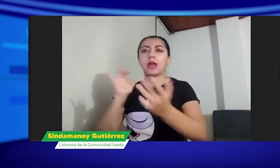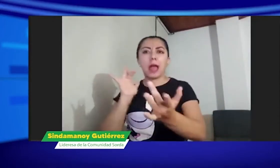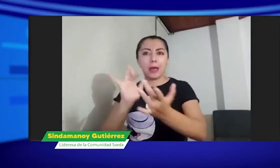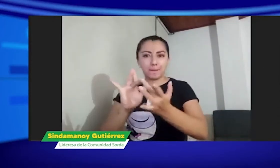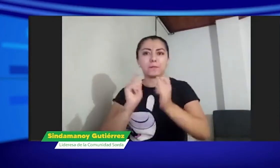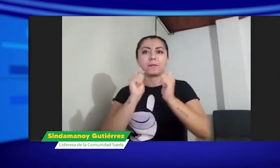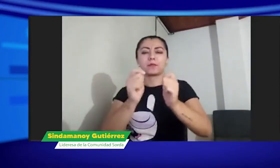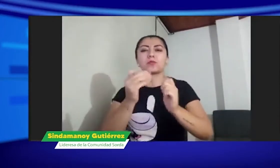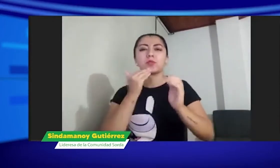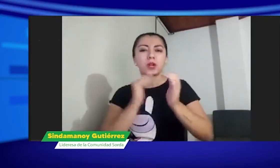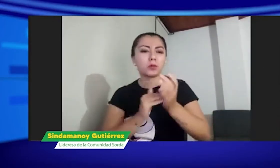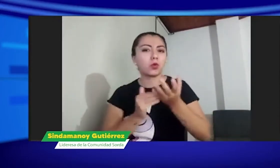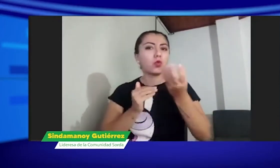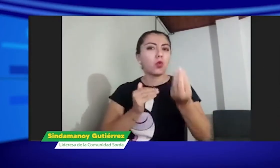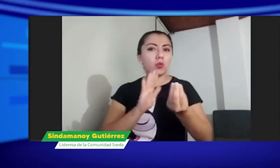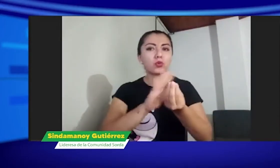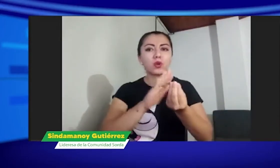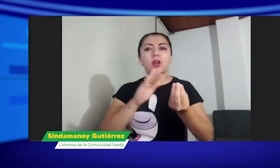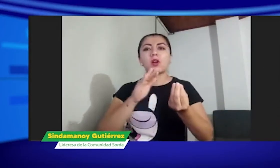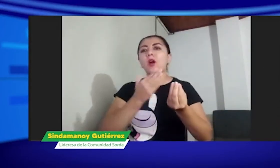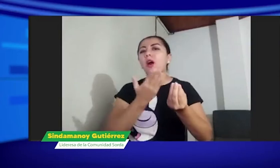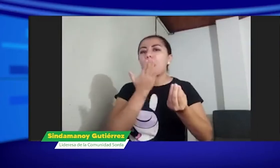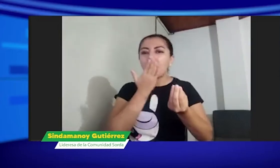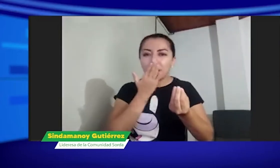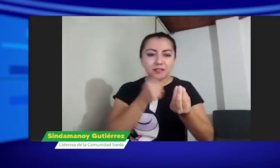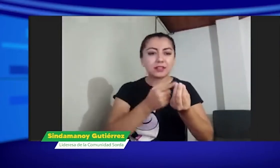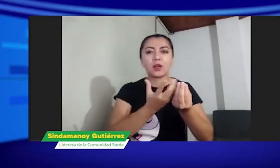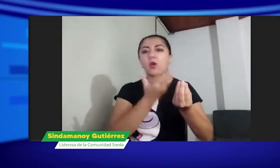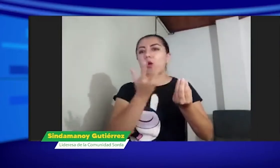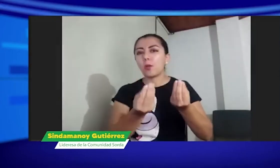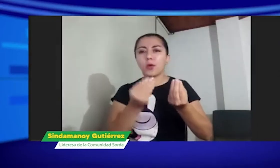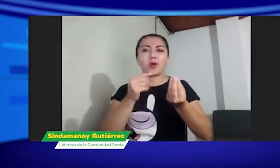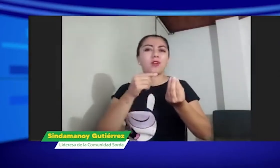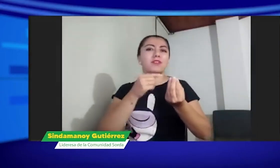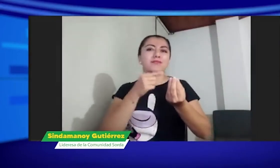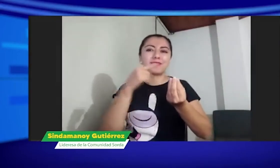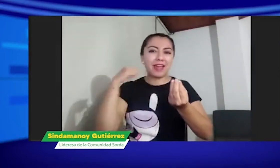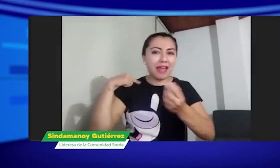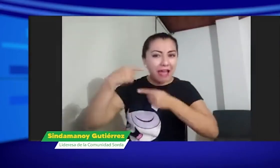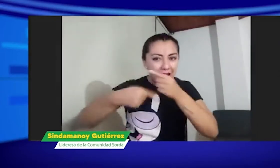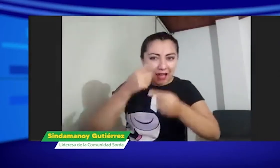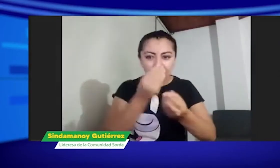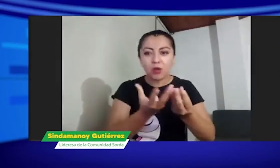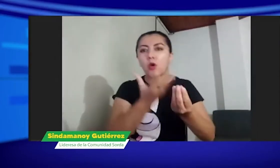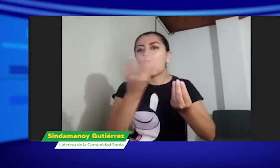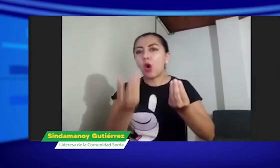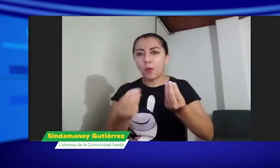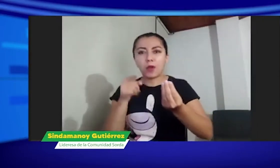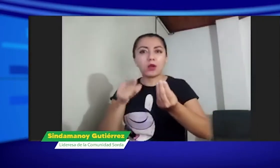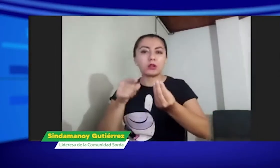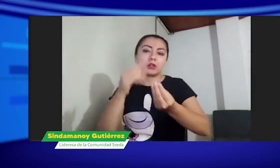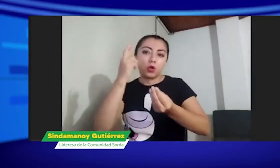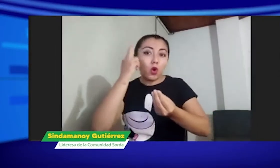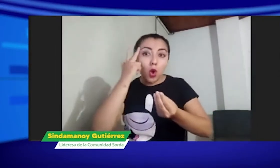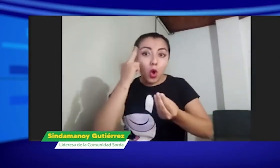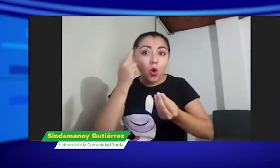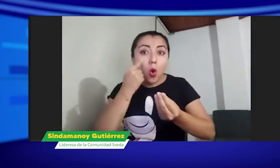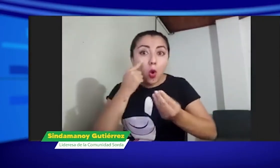la conclusión de que sí. La lengua de señas hace parte de las diferentes grupos o